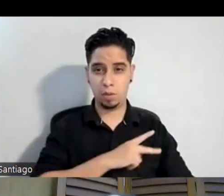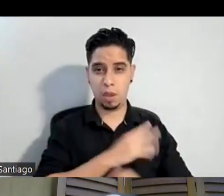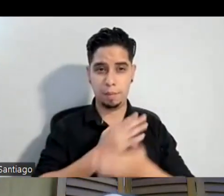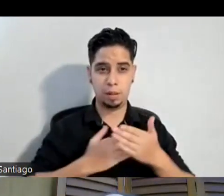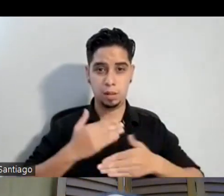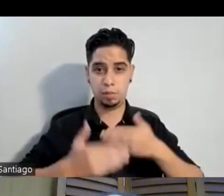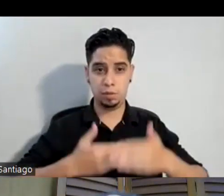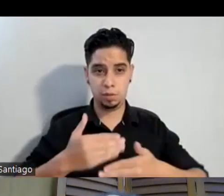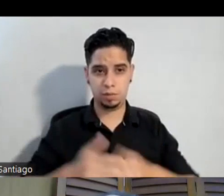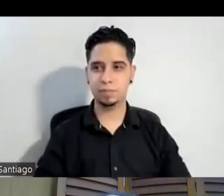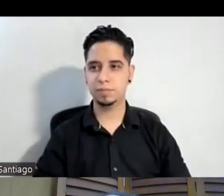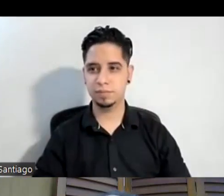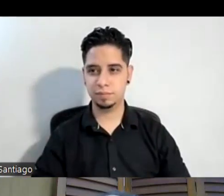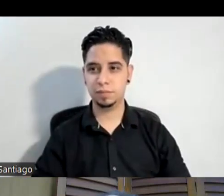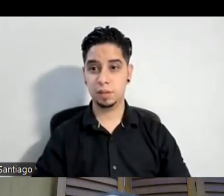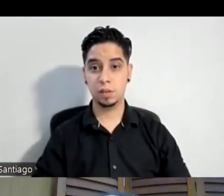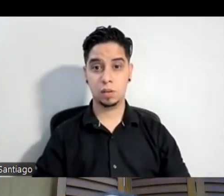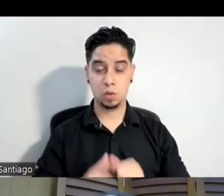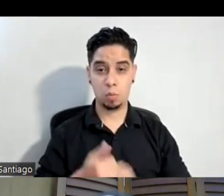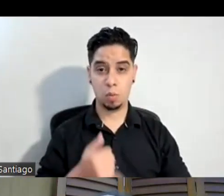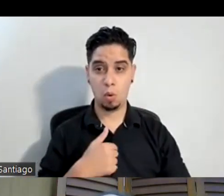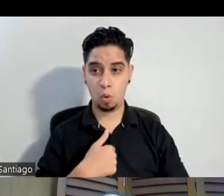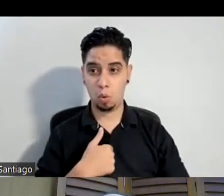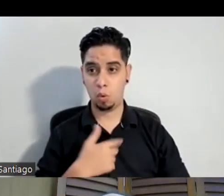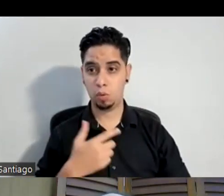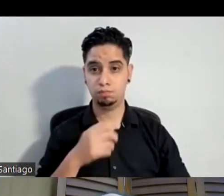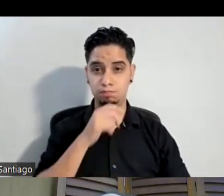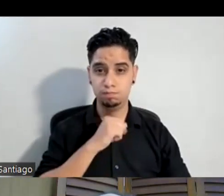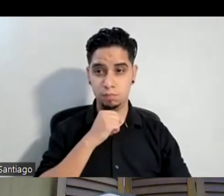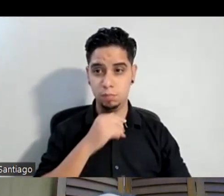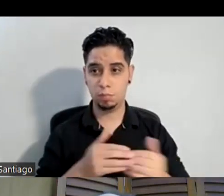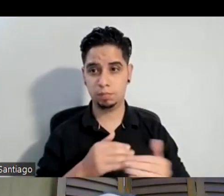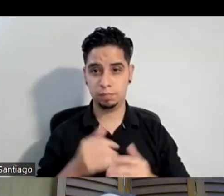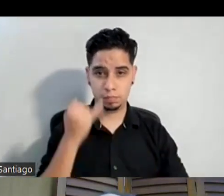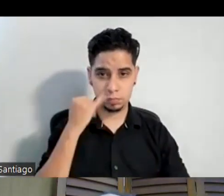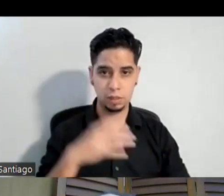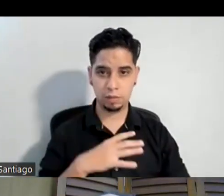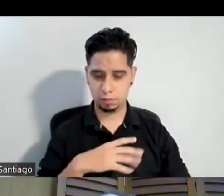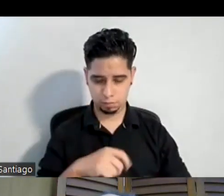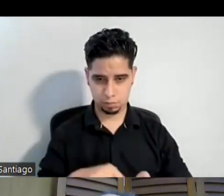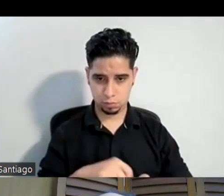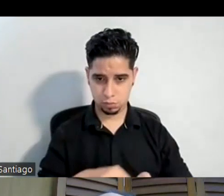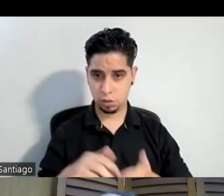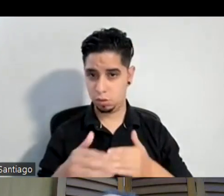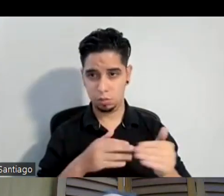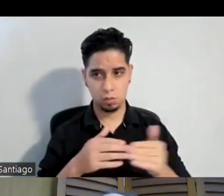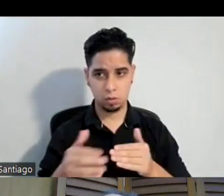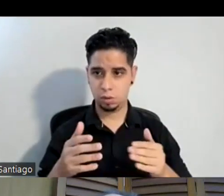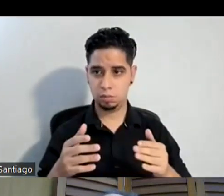como uno desde desde la edad que tenga sí señor apunta qué sé yo hacemos se hace el chiste porque